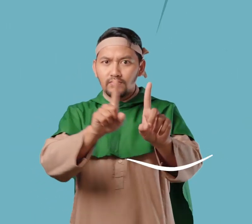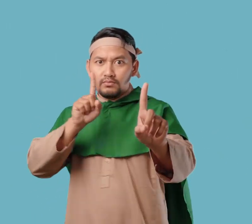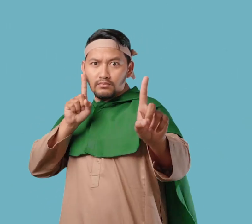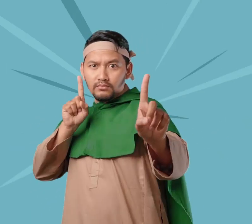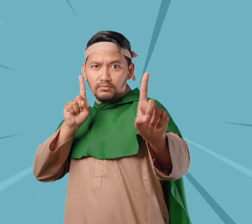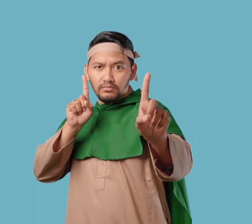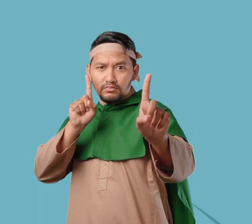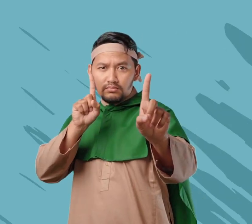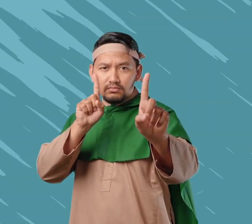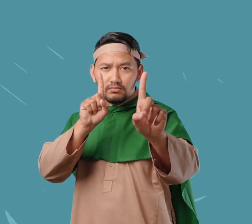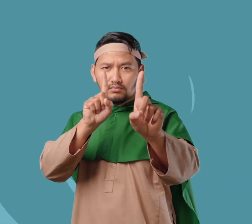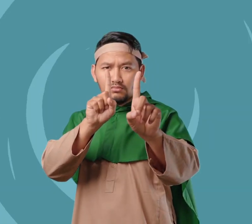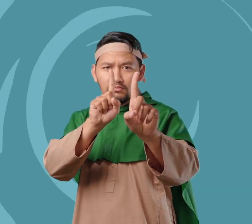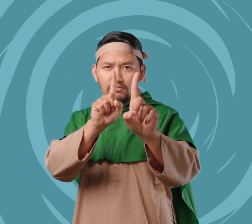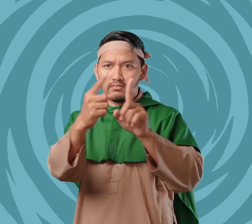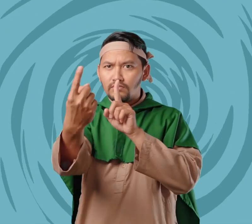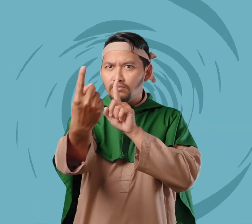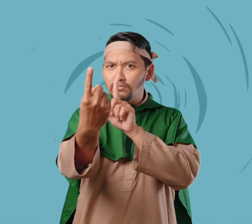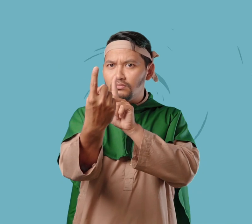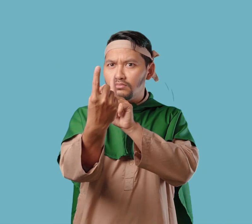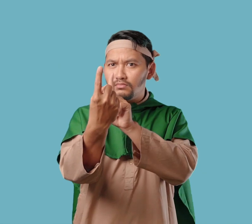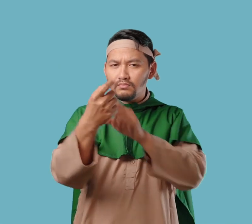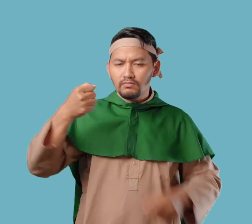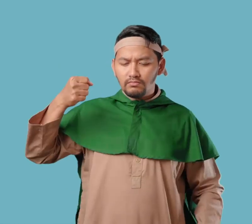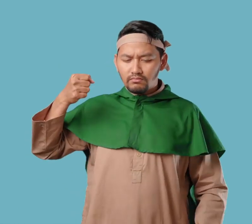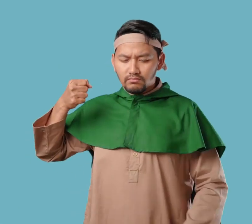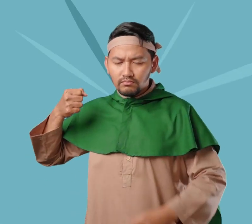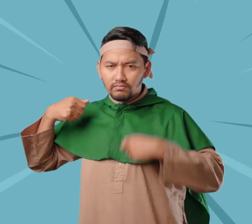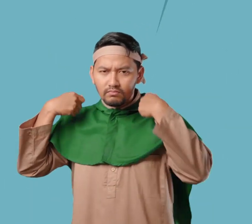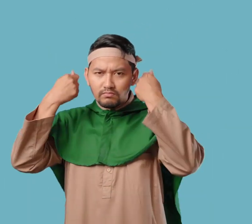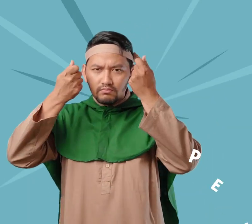bertemu dengan seorang pendeta Nasrani Bernama Buhairah